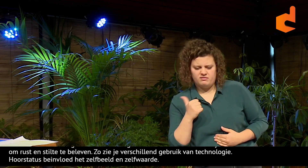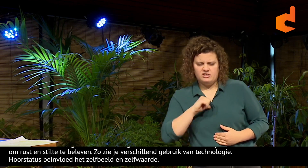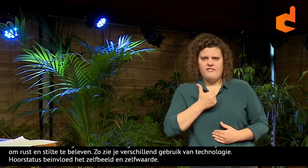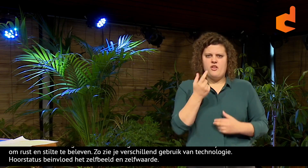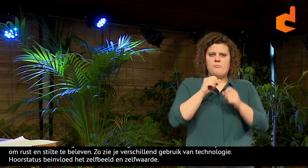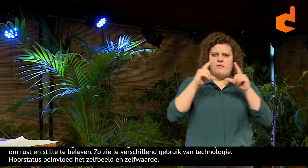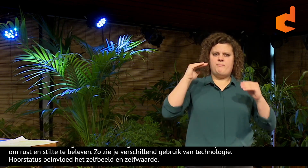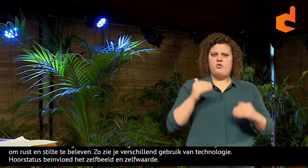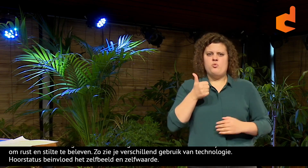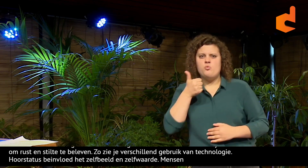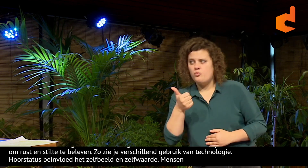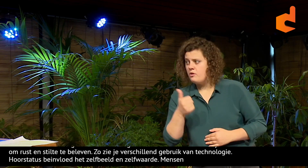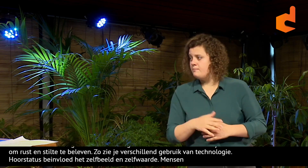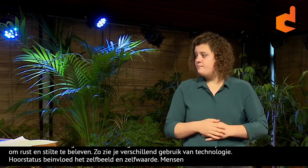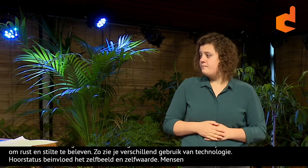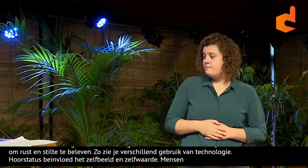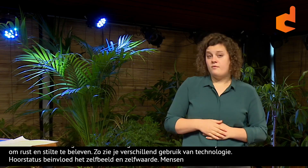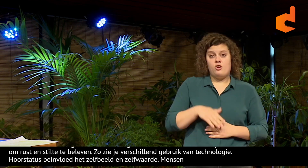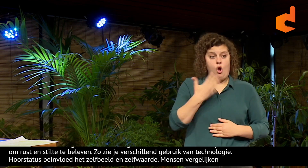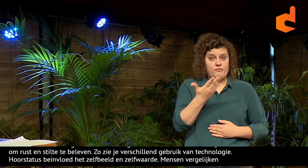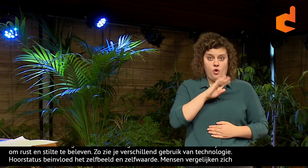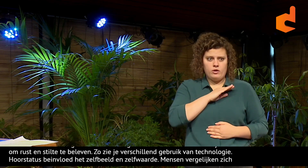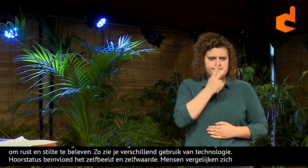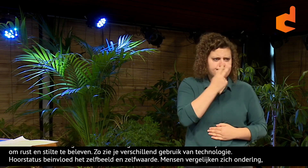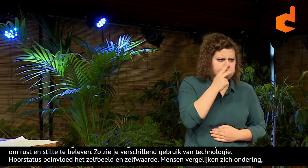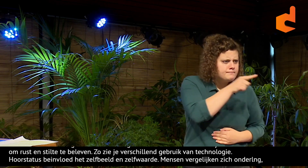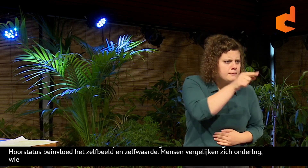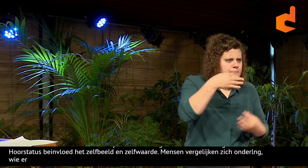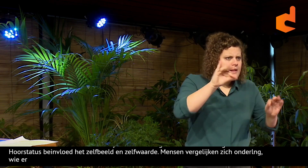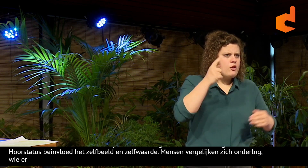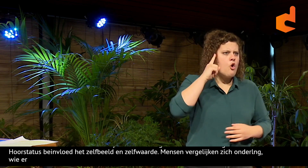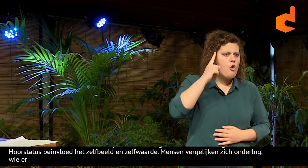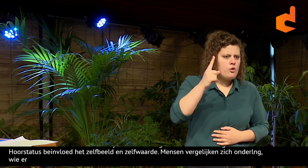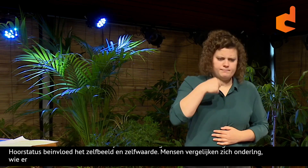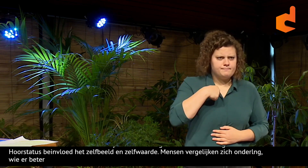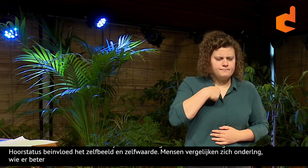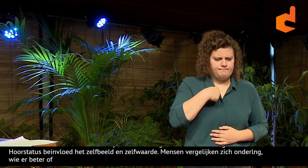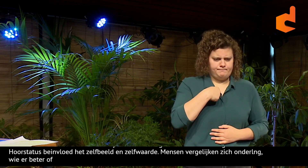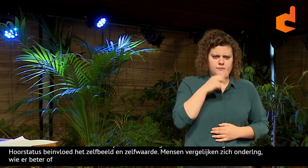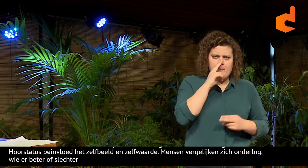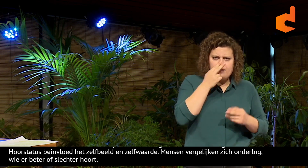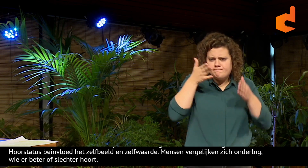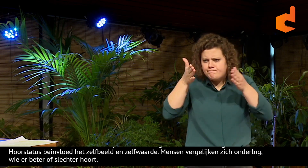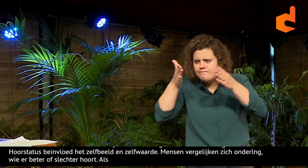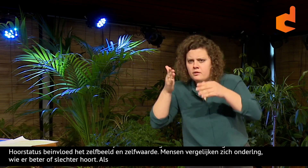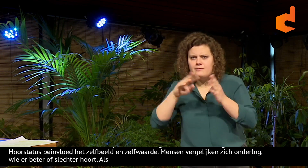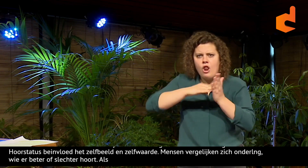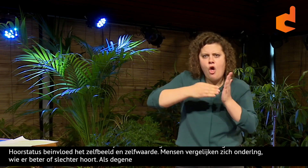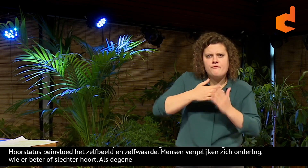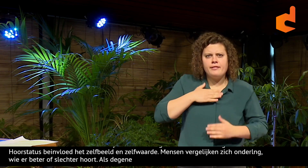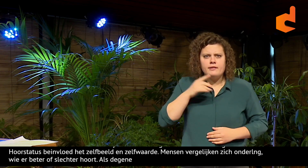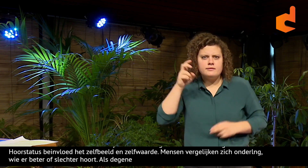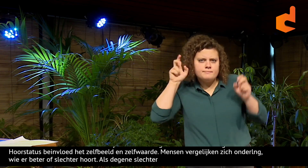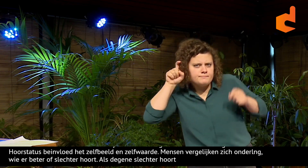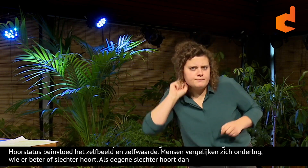Mensen vergelijken zich onderling wie er beter of slechter hoort. En als diegene slechter hoort dan de andere,